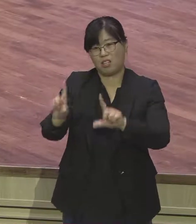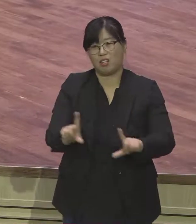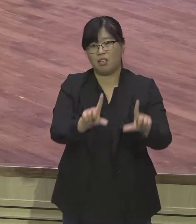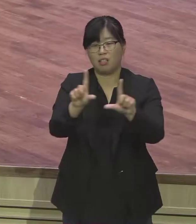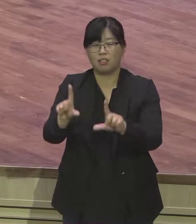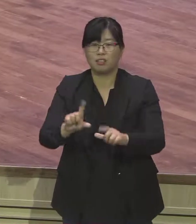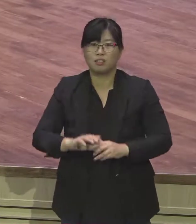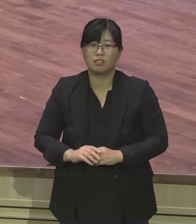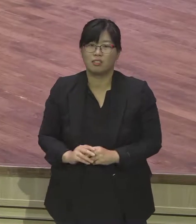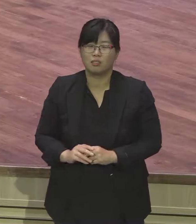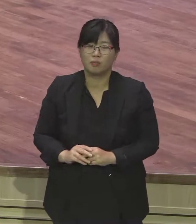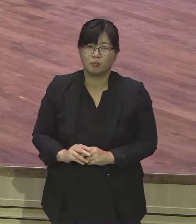이게 뭡니까?